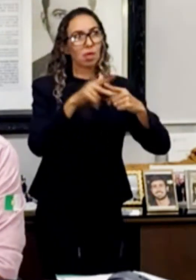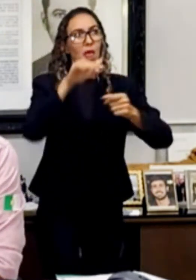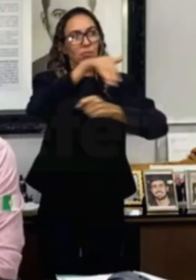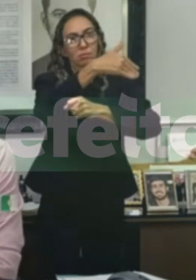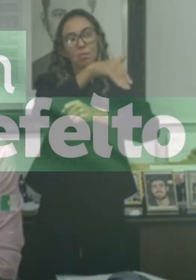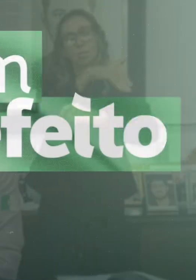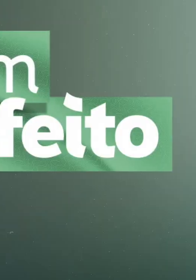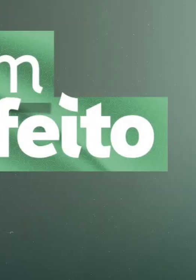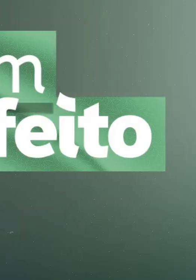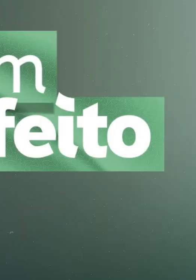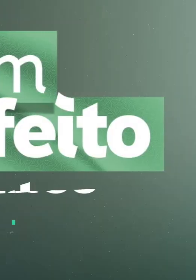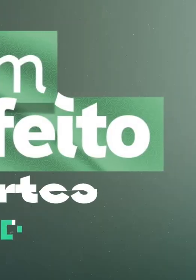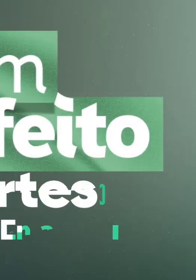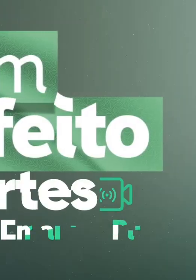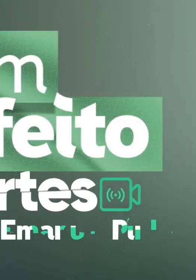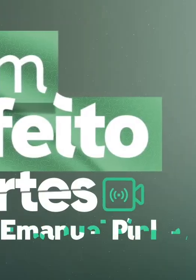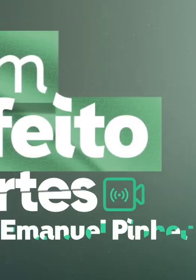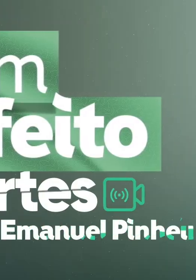perceber isso.